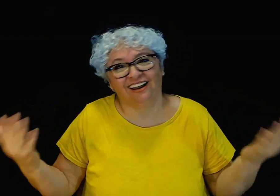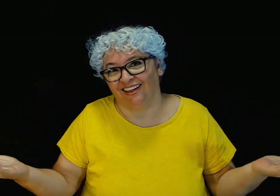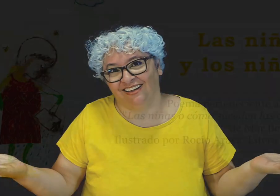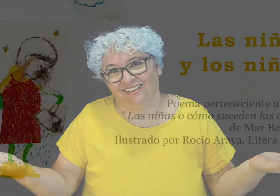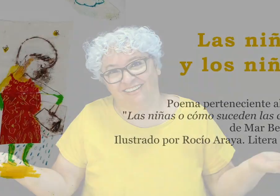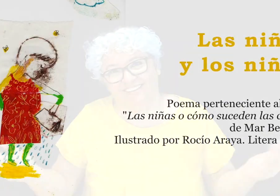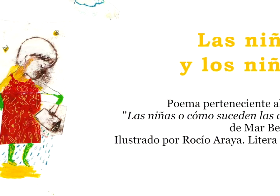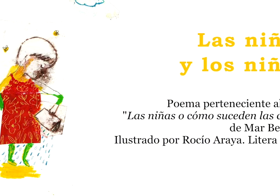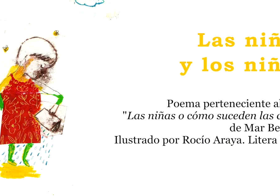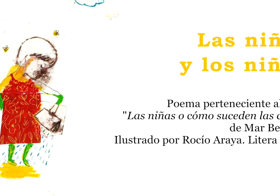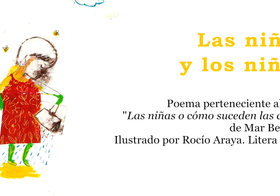reí